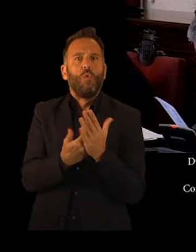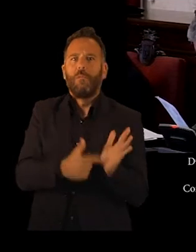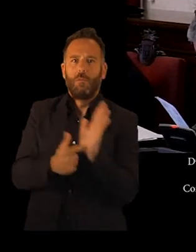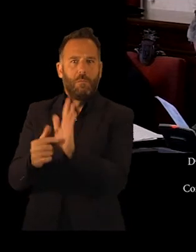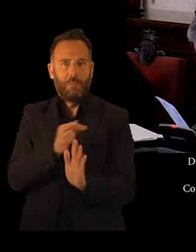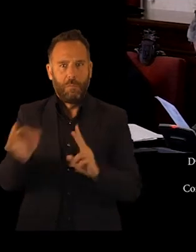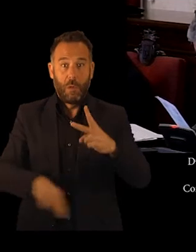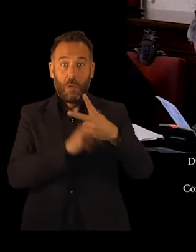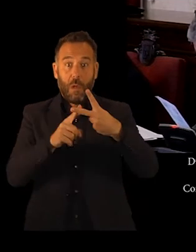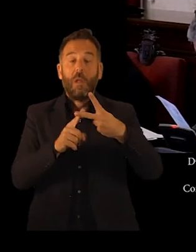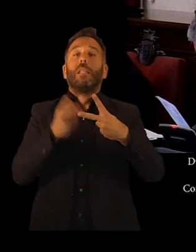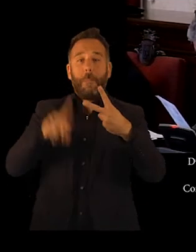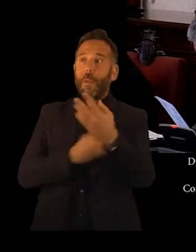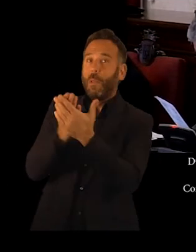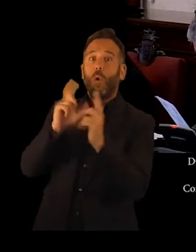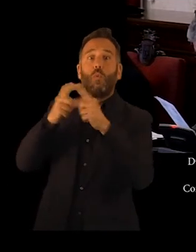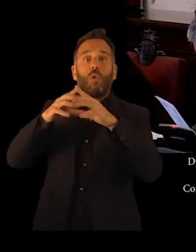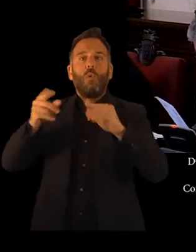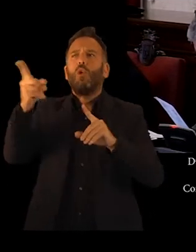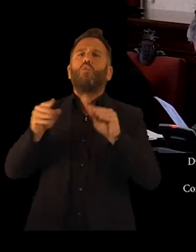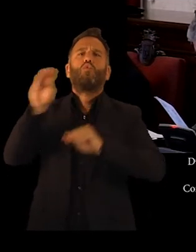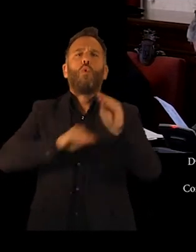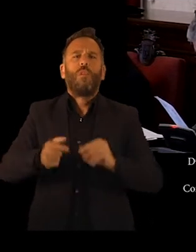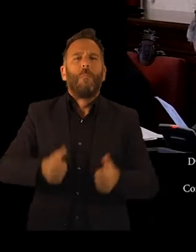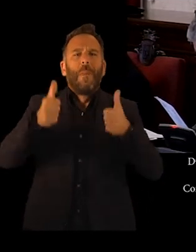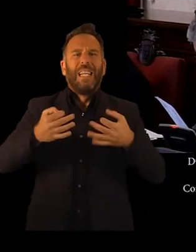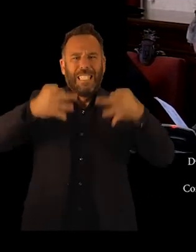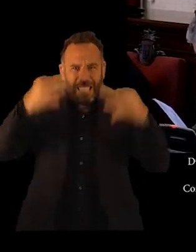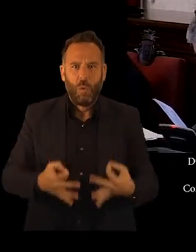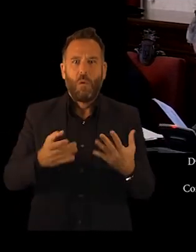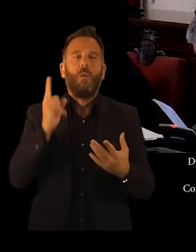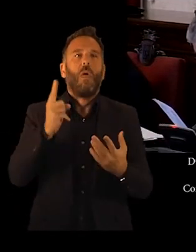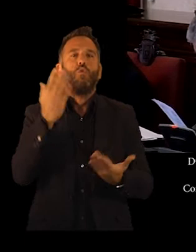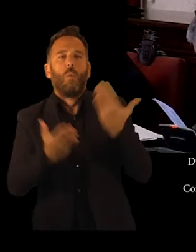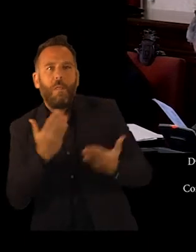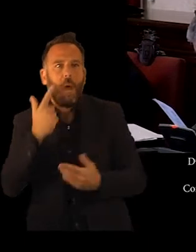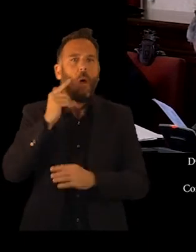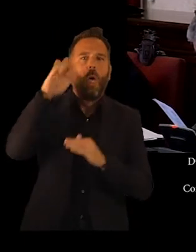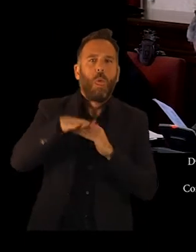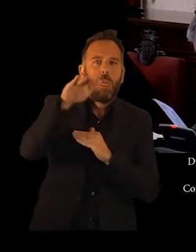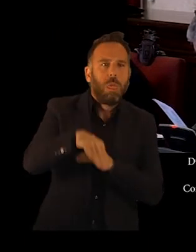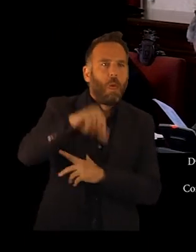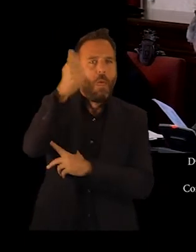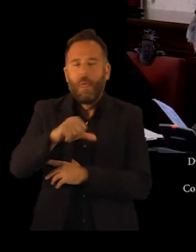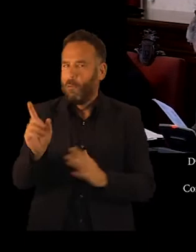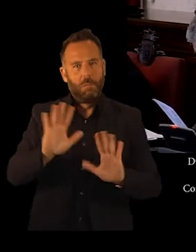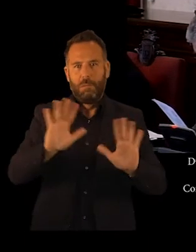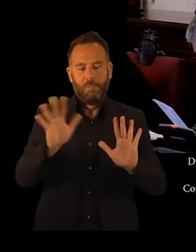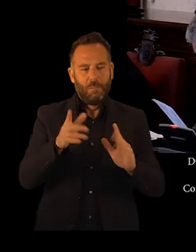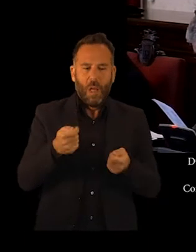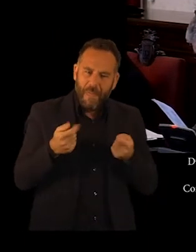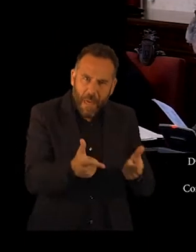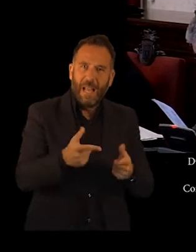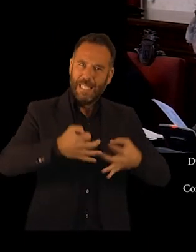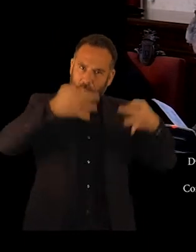segundo punto es instar a la Junta de Andalucía a que solucione con fórmulas más seguras y estables que la subvención los recursos a la federación que le permitan continuar ejerciendo